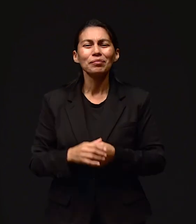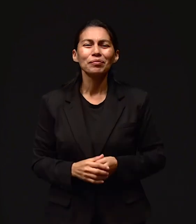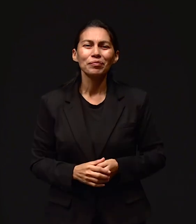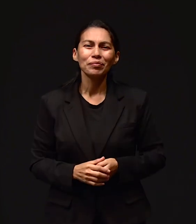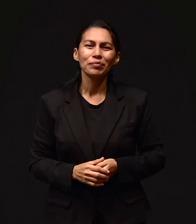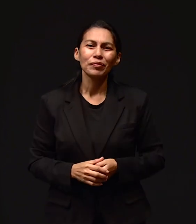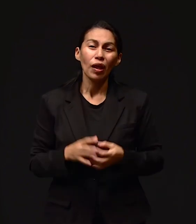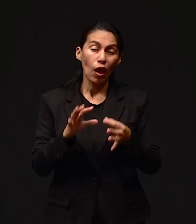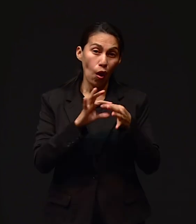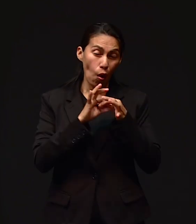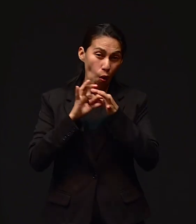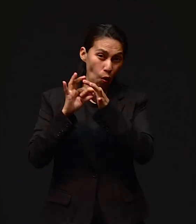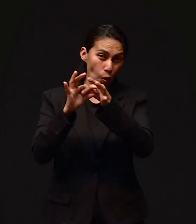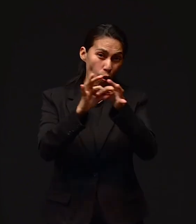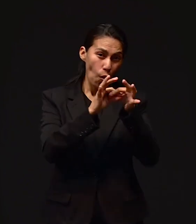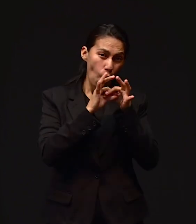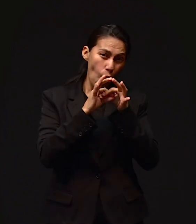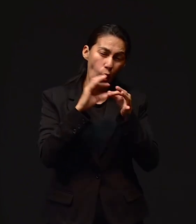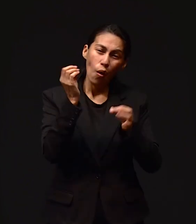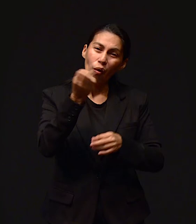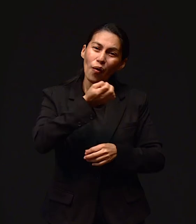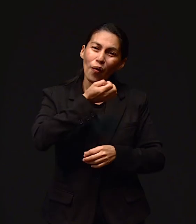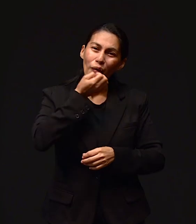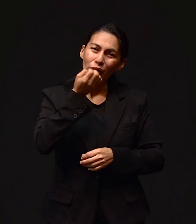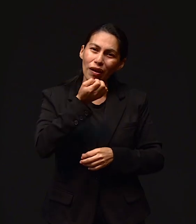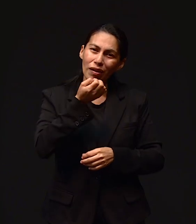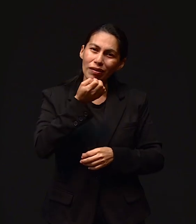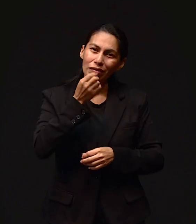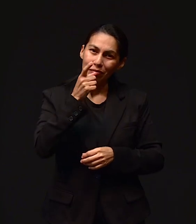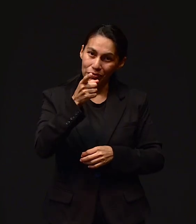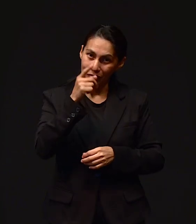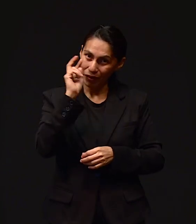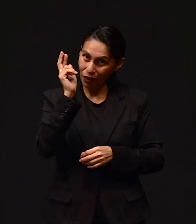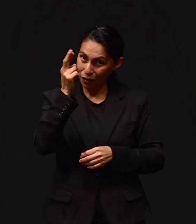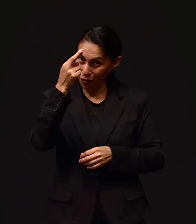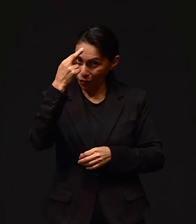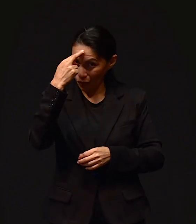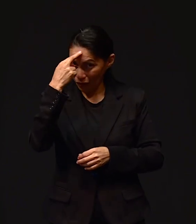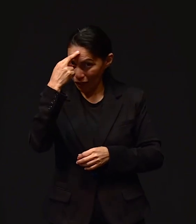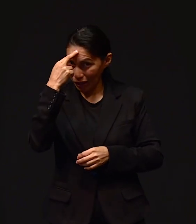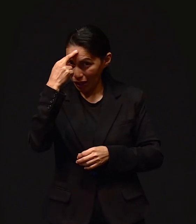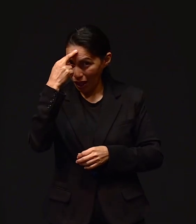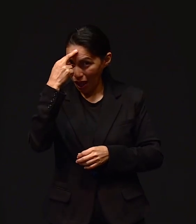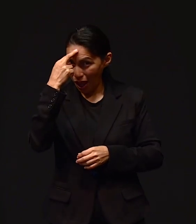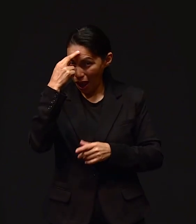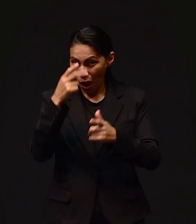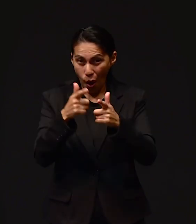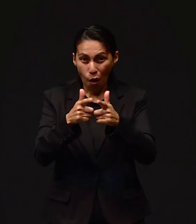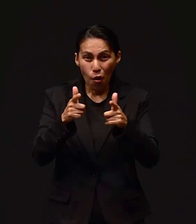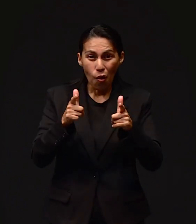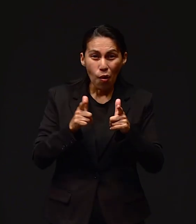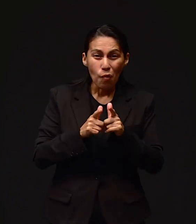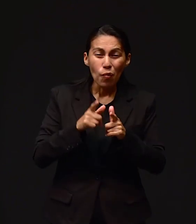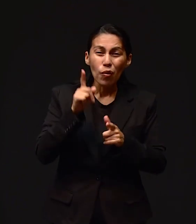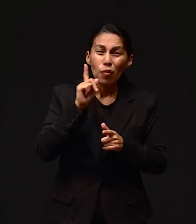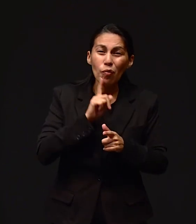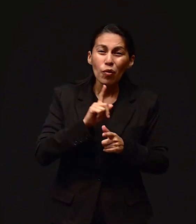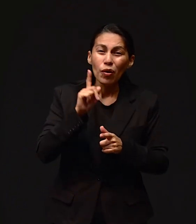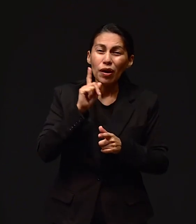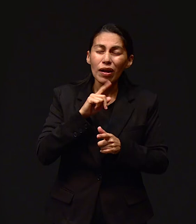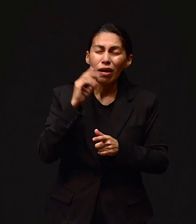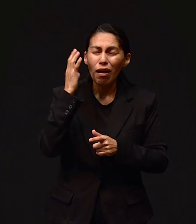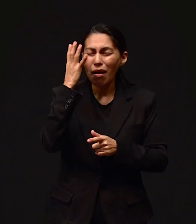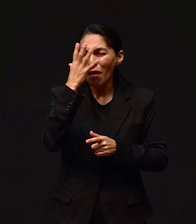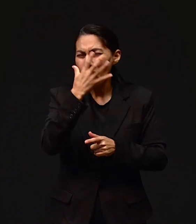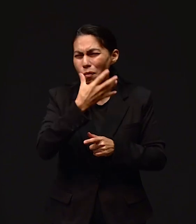para que juntos podamos orar por ellos. Recuerda que hay un grupo de damas hermosas